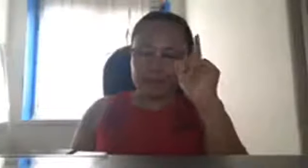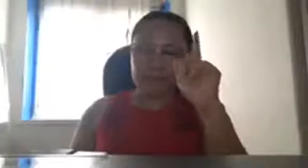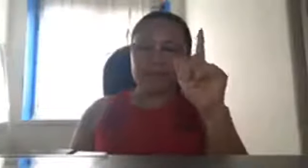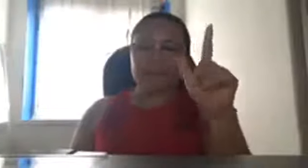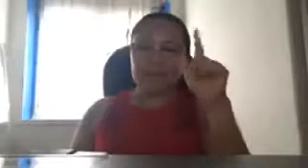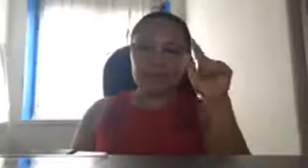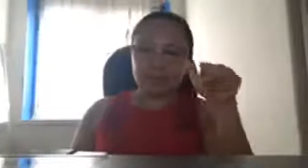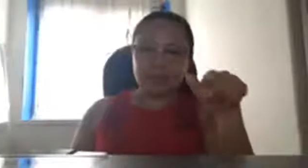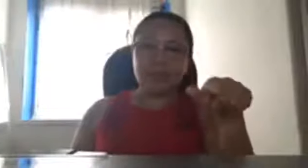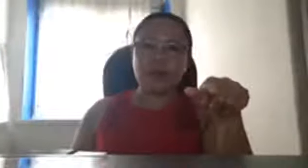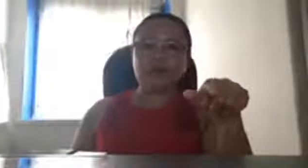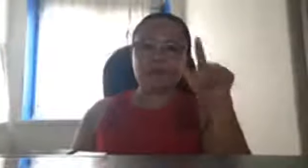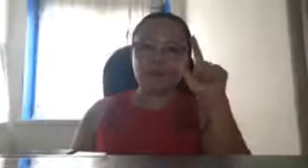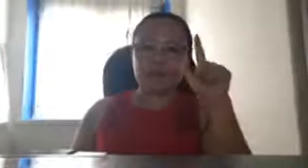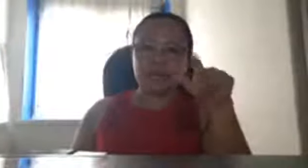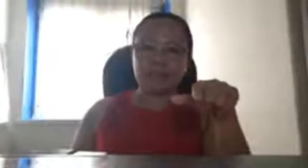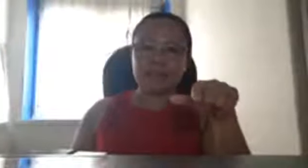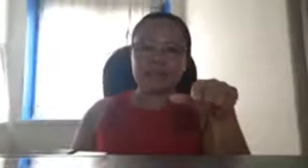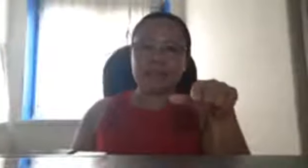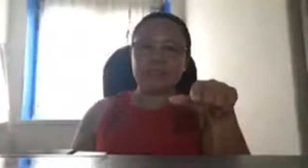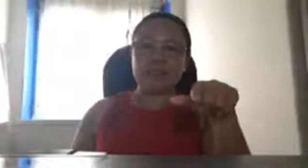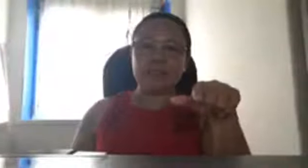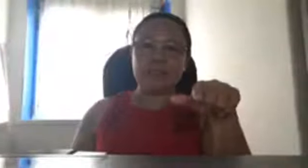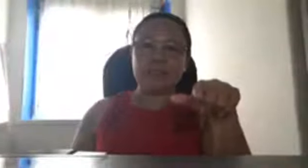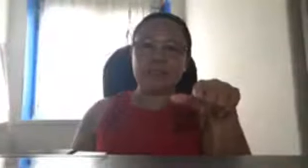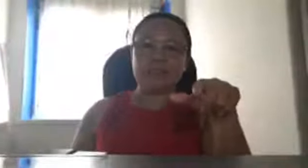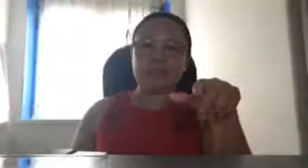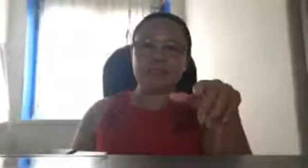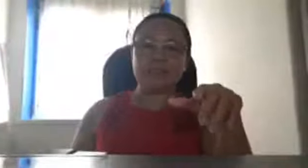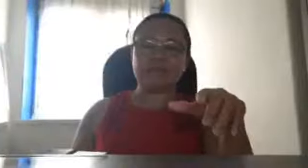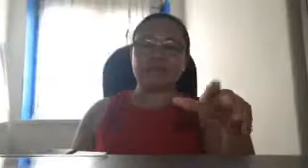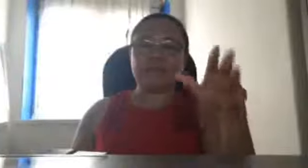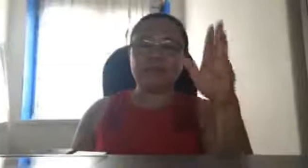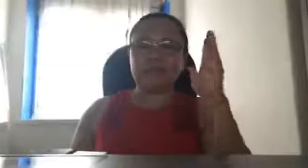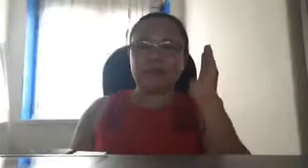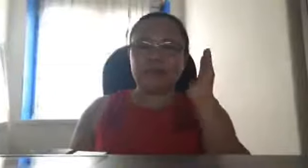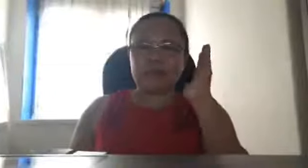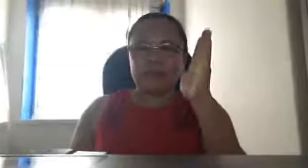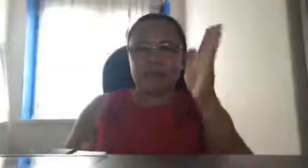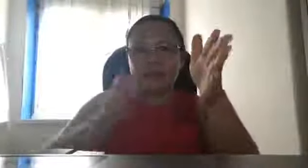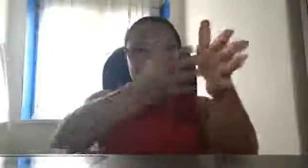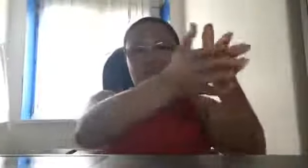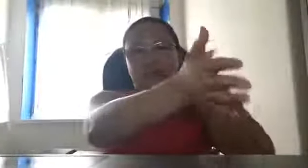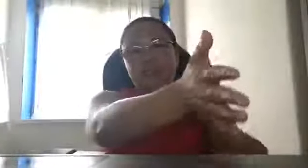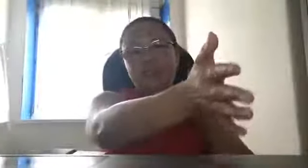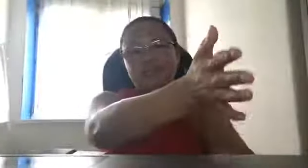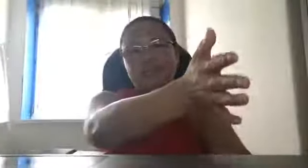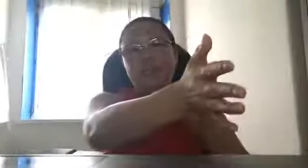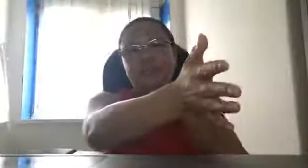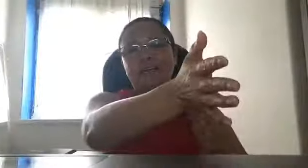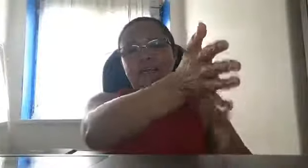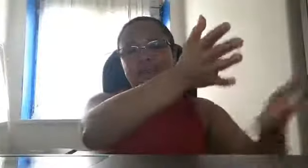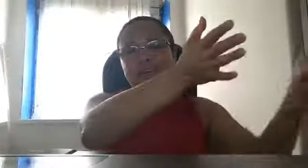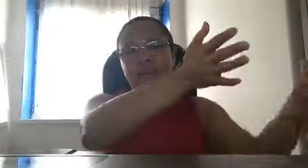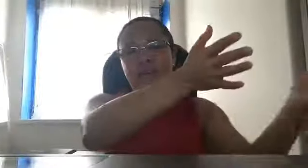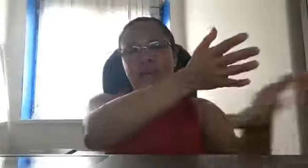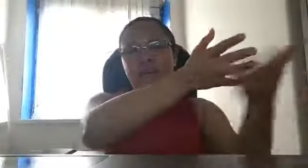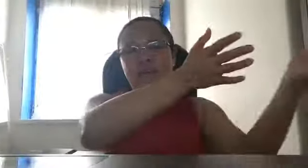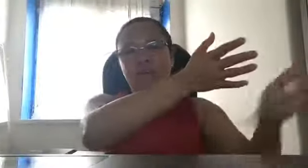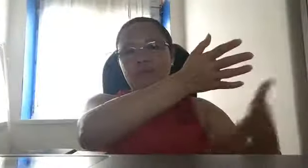yun po ang totoong nangyari dyan sa Pilipinas binakuran ng china na hindi makapasok itong